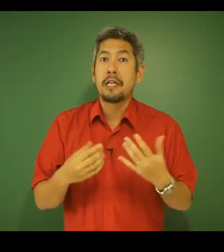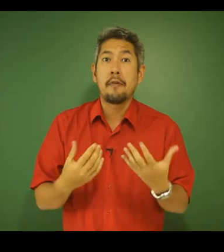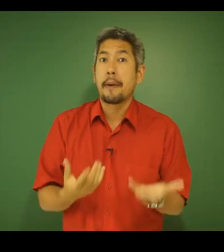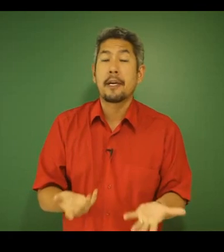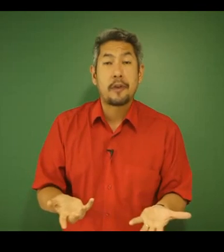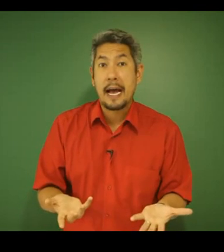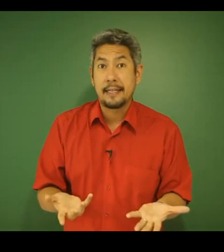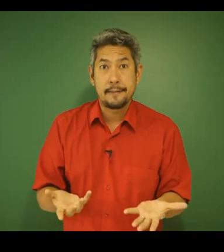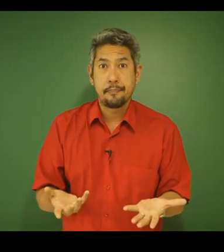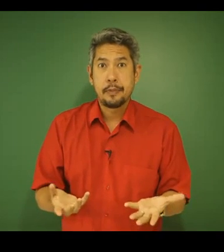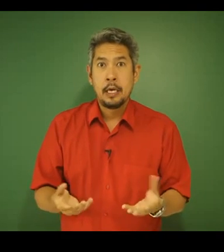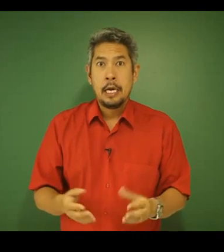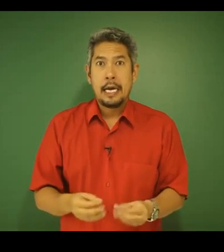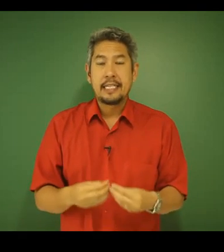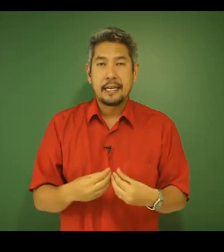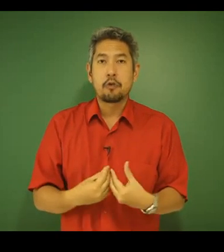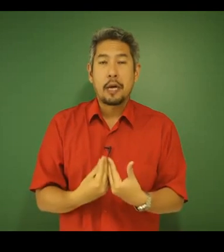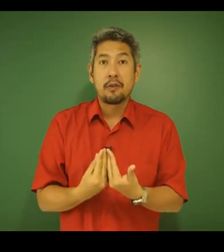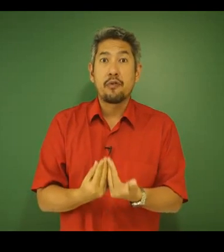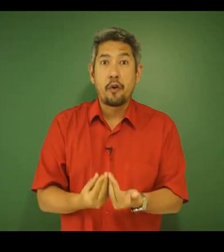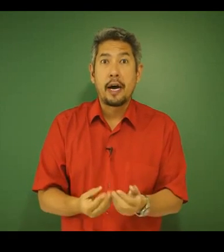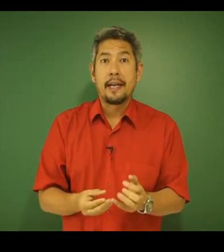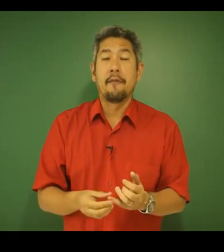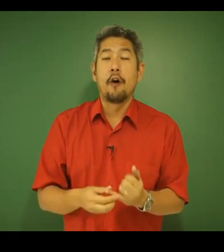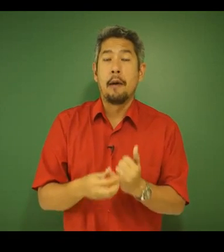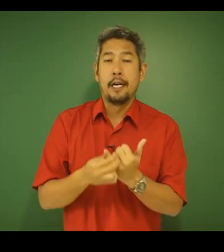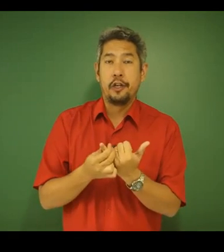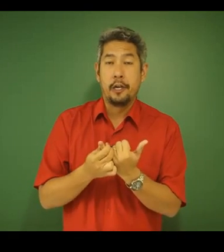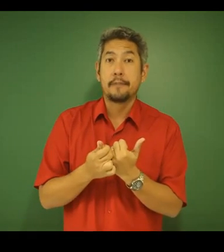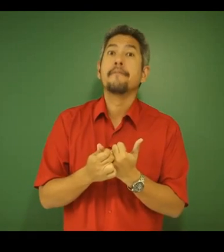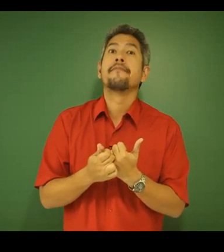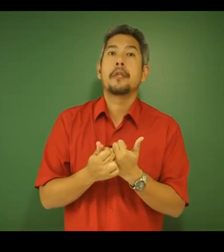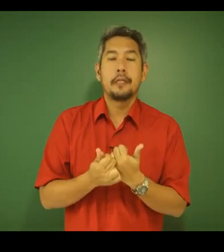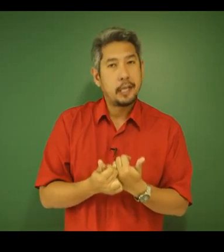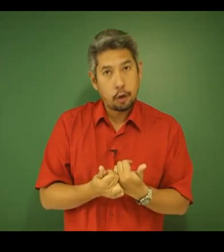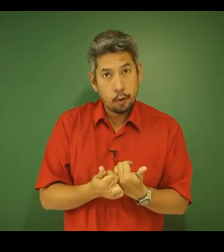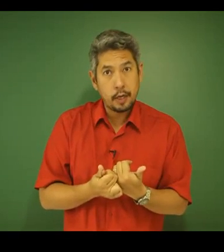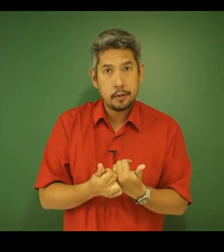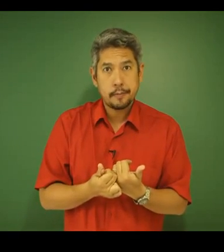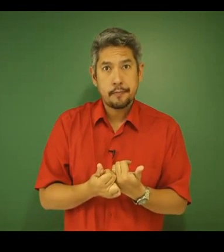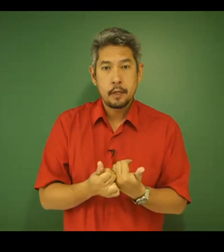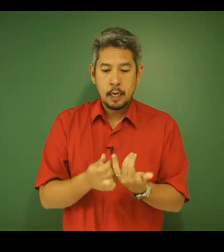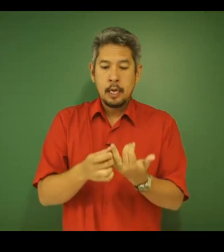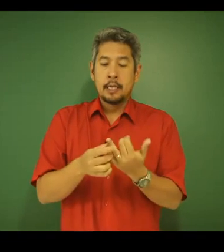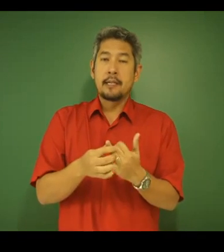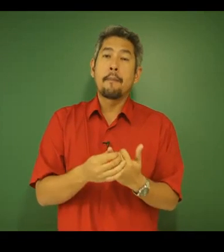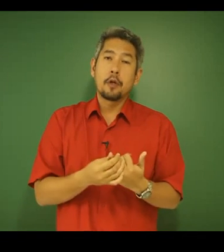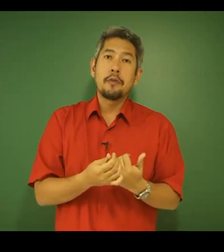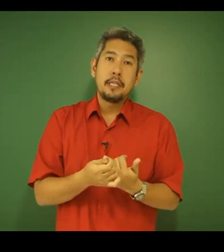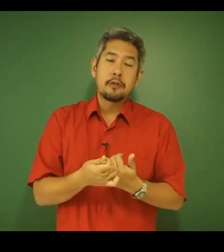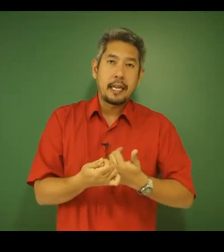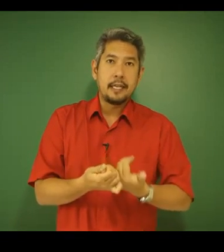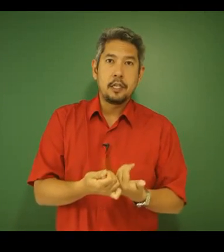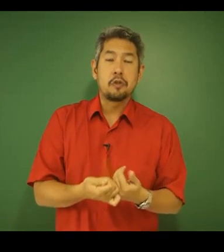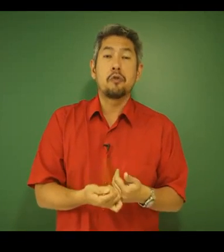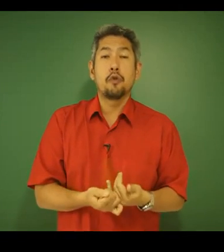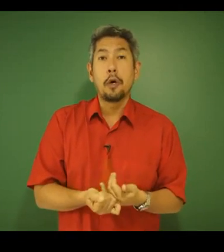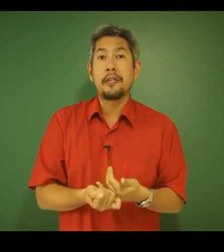servir para mais nada. Eles serão jogados fora, na forma de CO2. São produzidos, além disso, dois